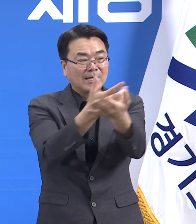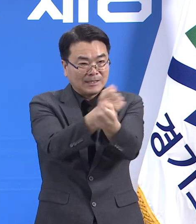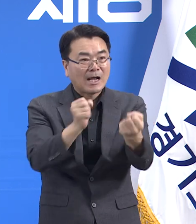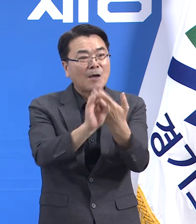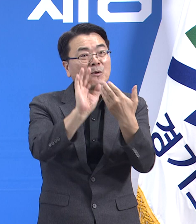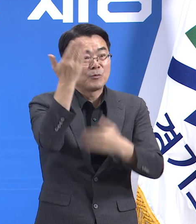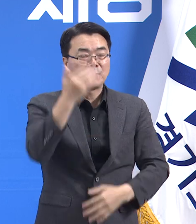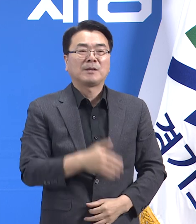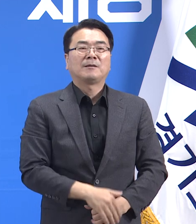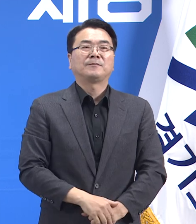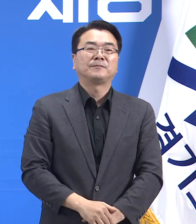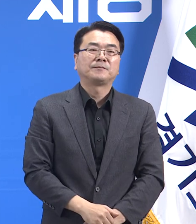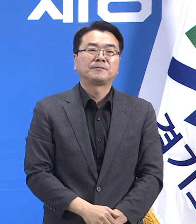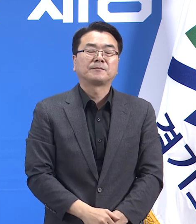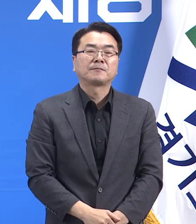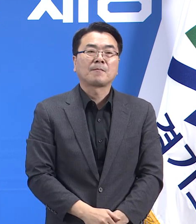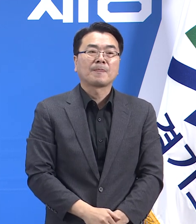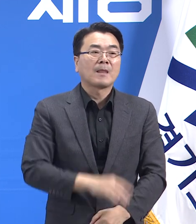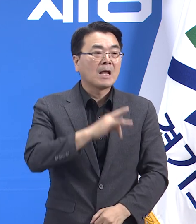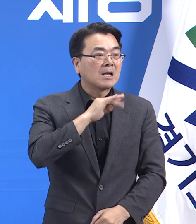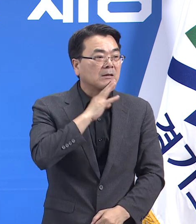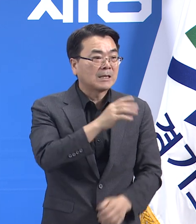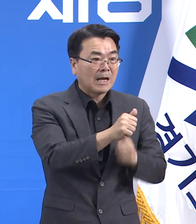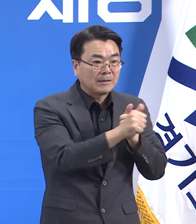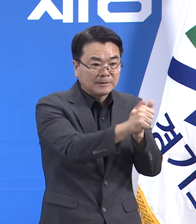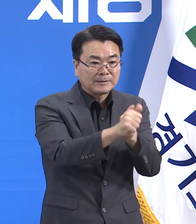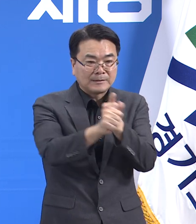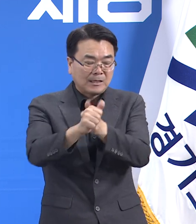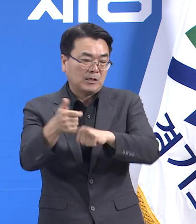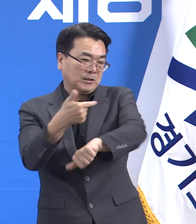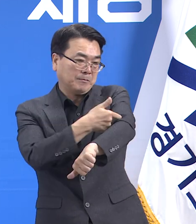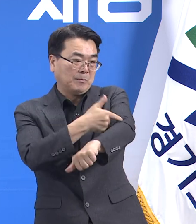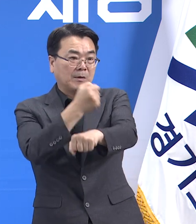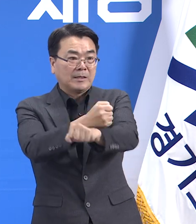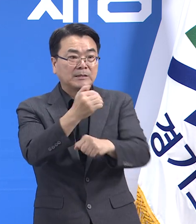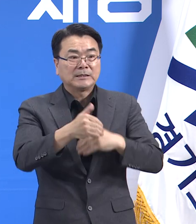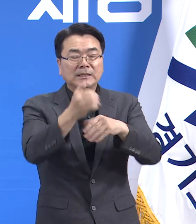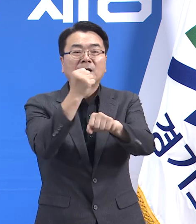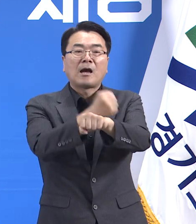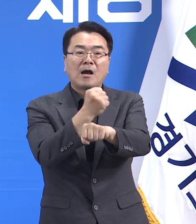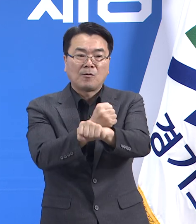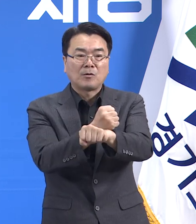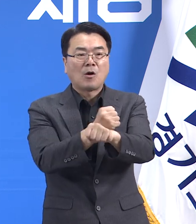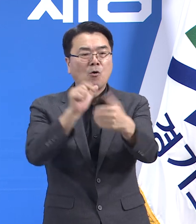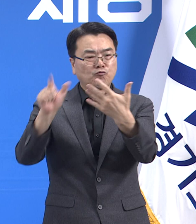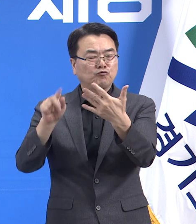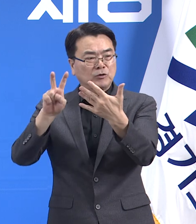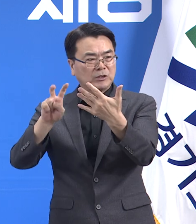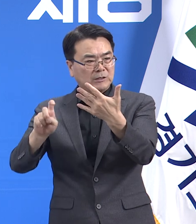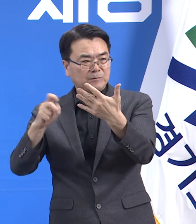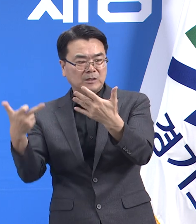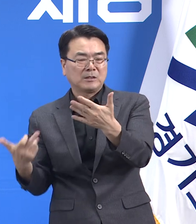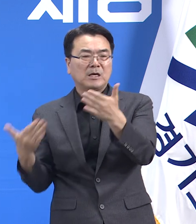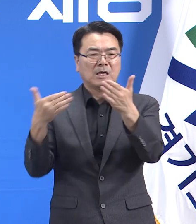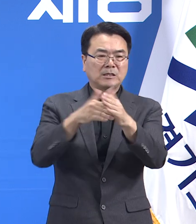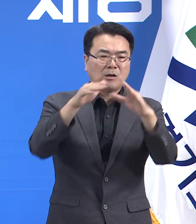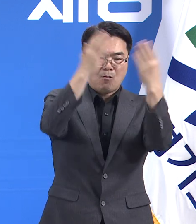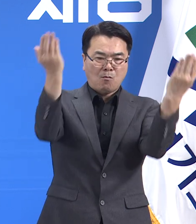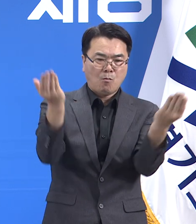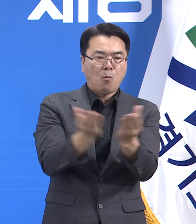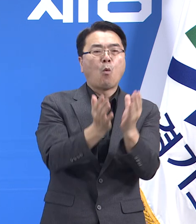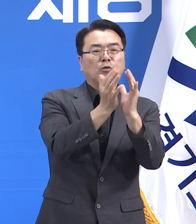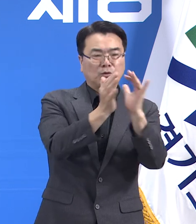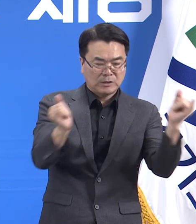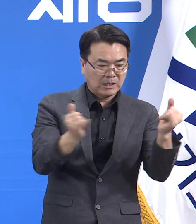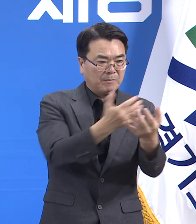19일에서 21일까지는 연령대응별 추가 예약이 진행되며 20일부터 9월 17일까지 모든 대상자의 추가